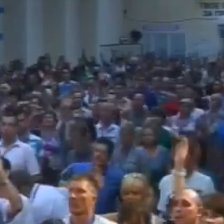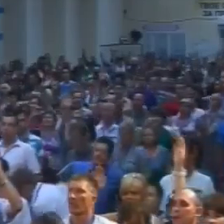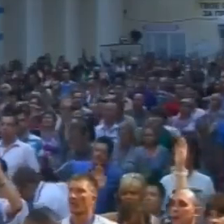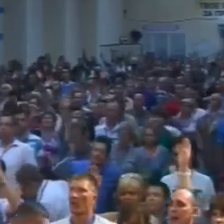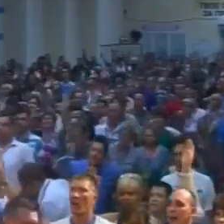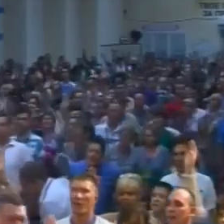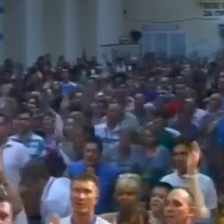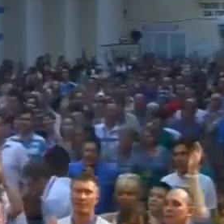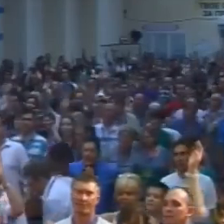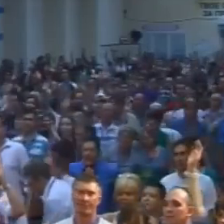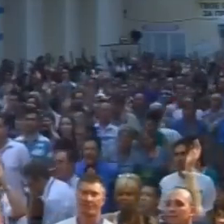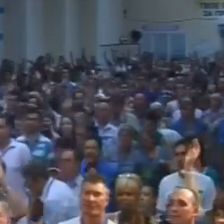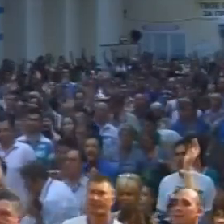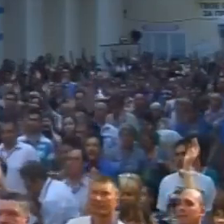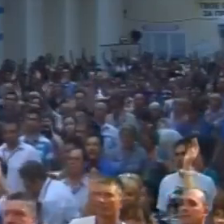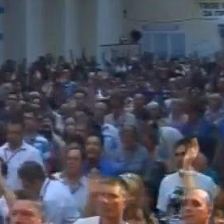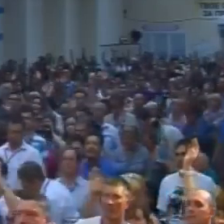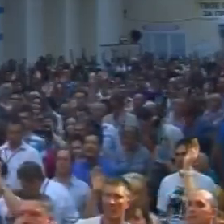som to,